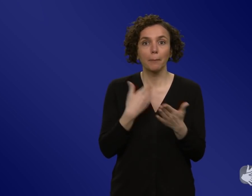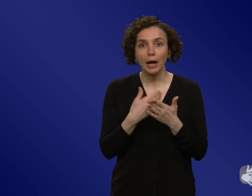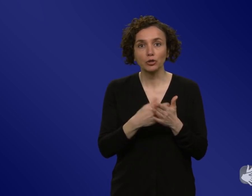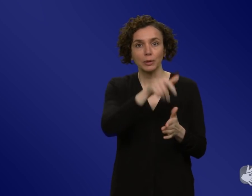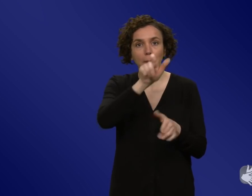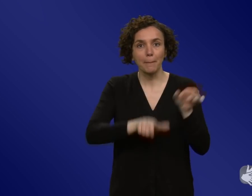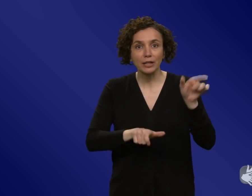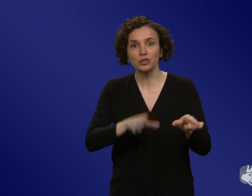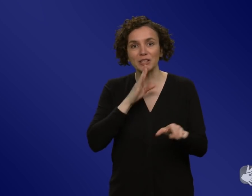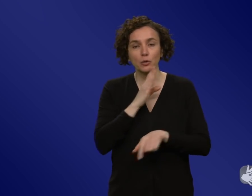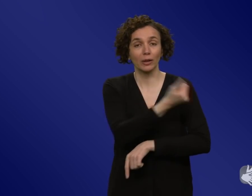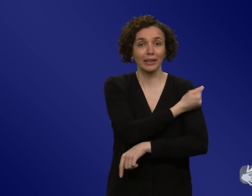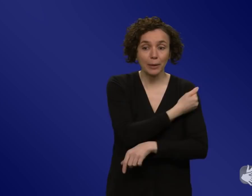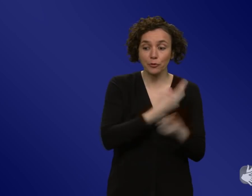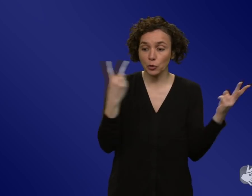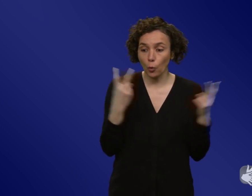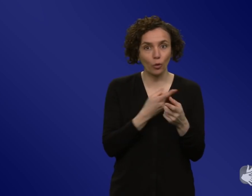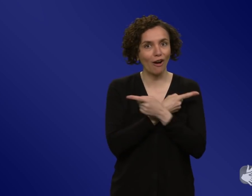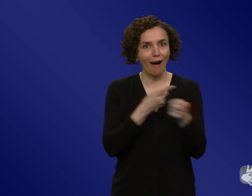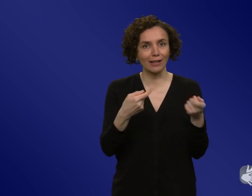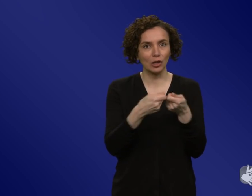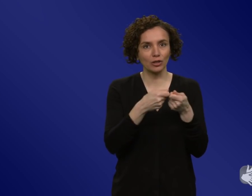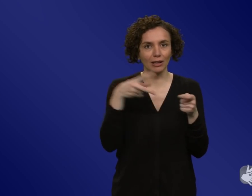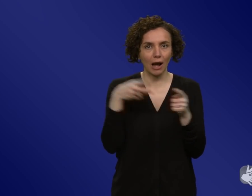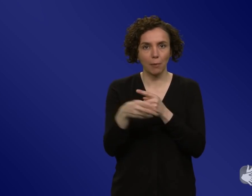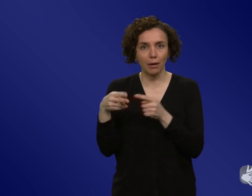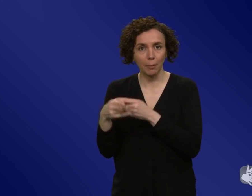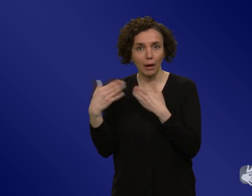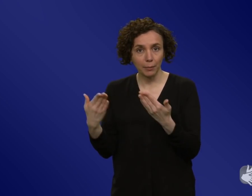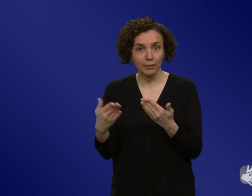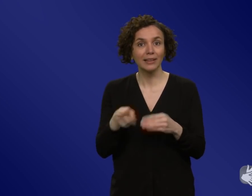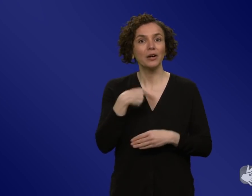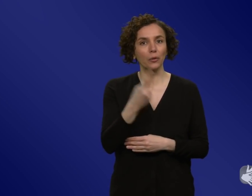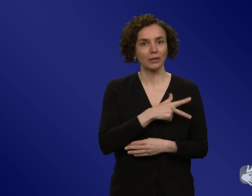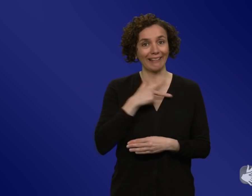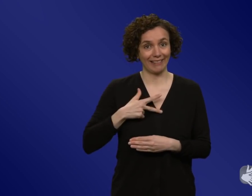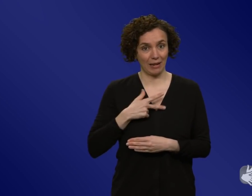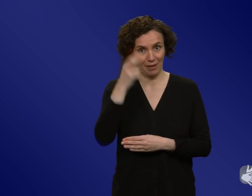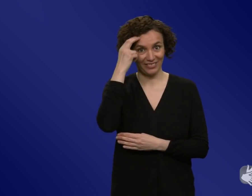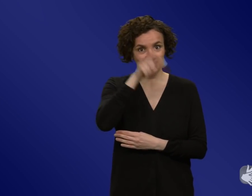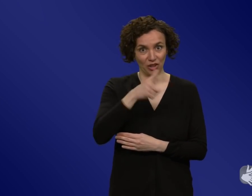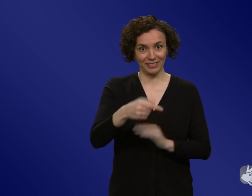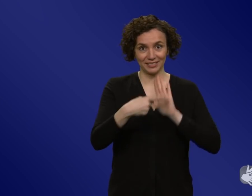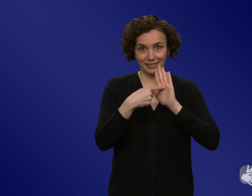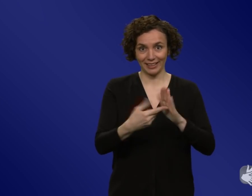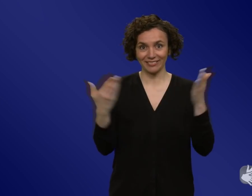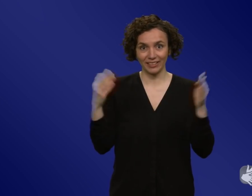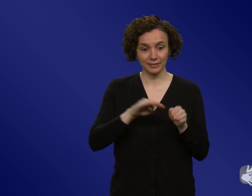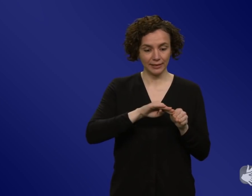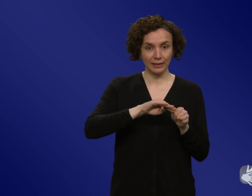Kontakte mehr haben und was sie gezeigt haben, ist, dass diese Kurven, wo man sieht, okay, es steigt jetzt noch ein Weilchen,